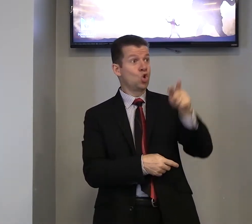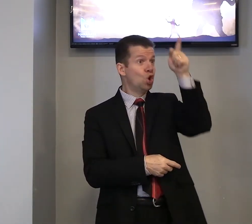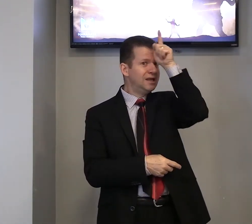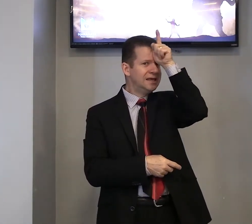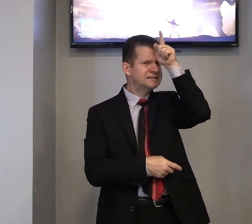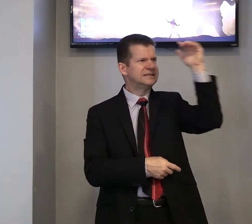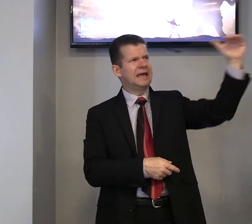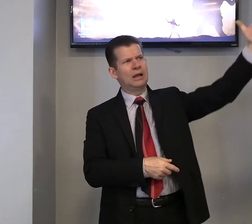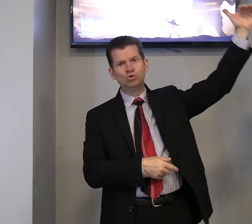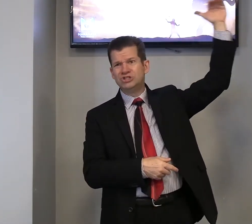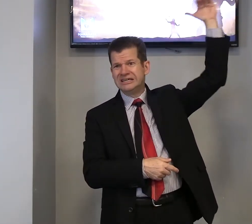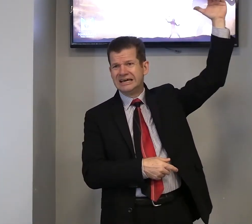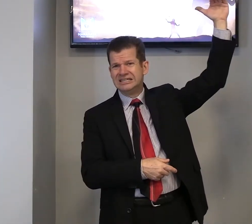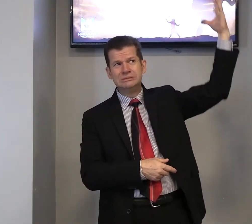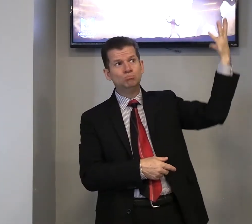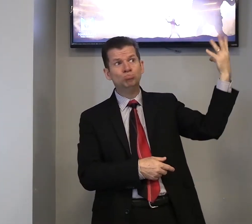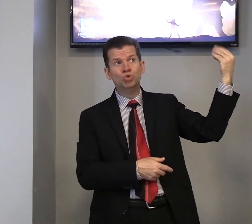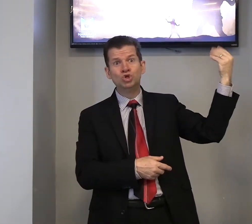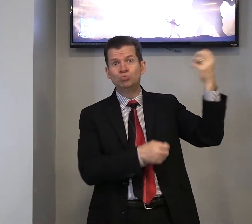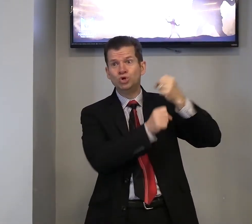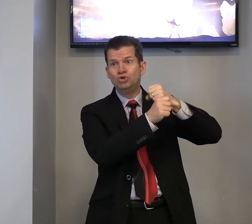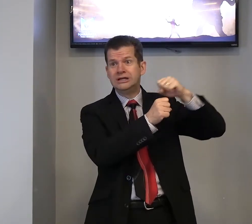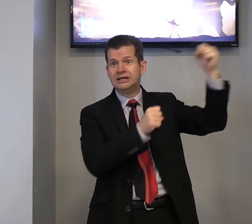Golias era um gigante, muito, muito grande,